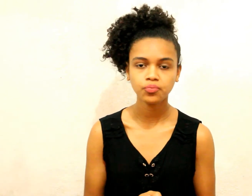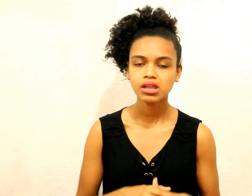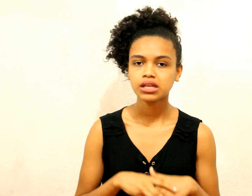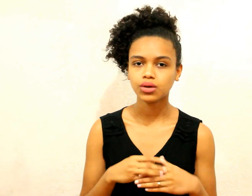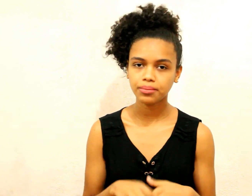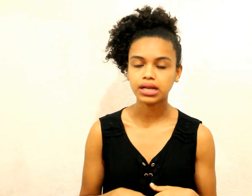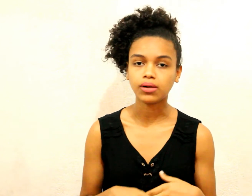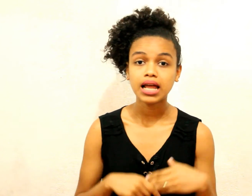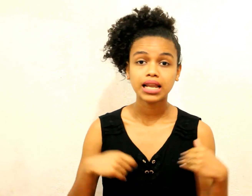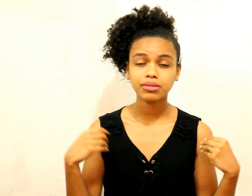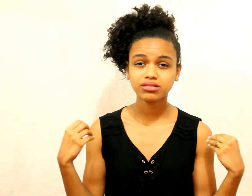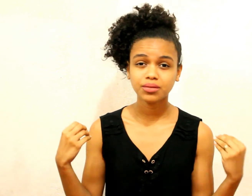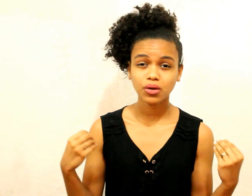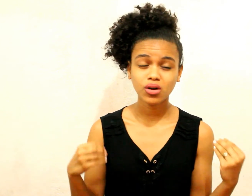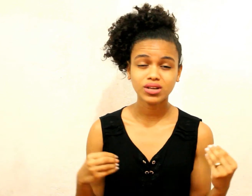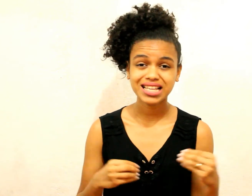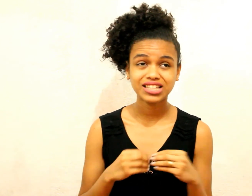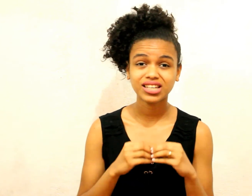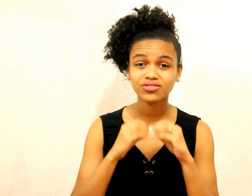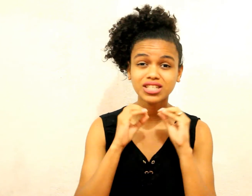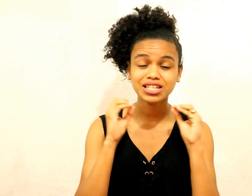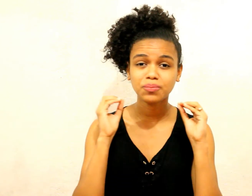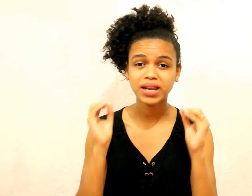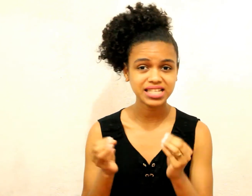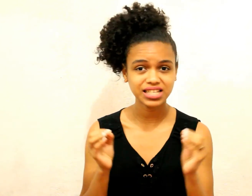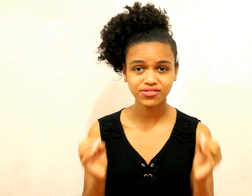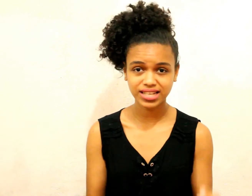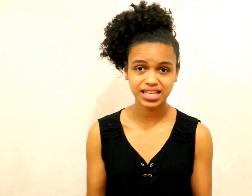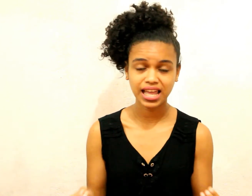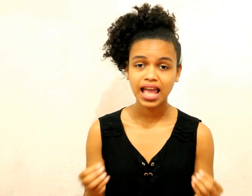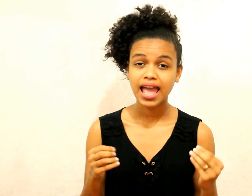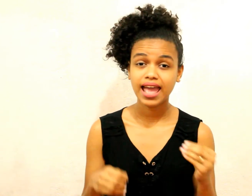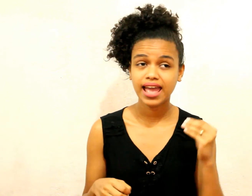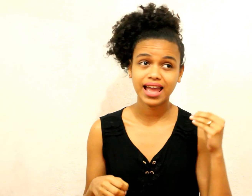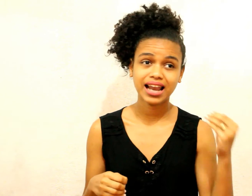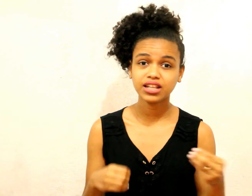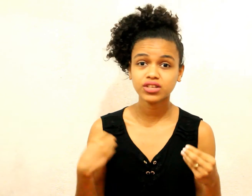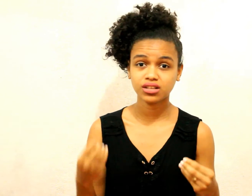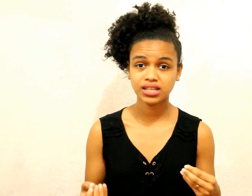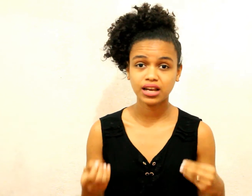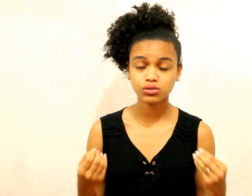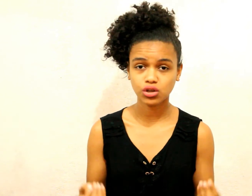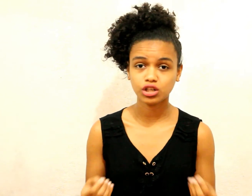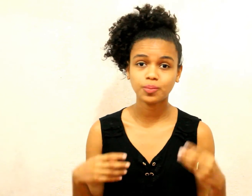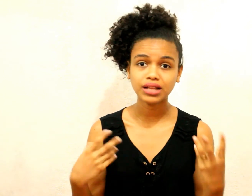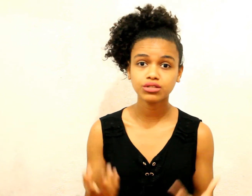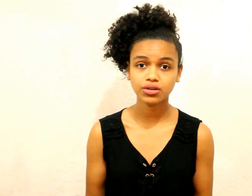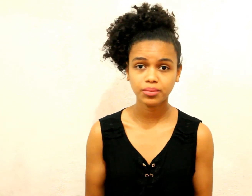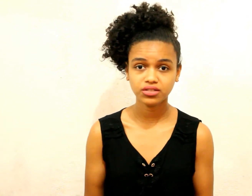no cabelo Lembrando também uma coisa que, gente Vocês precisam fazer Além de vocês usarem os olhos Pra nutrir o cabelo de